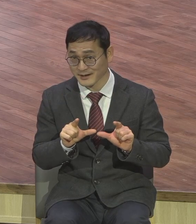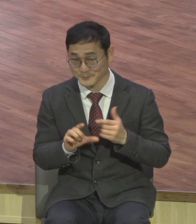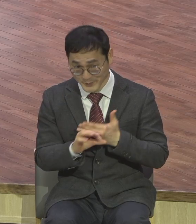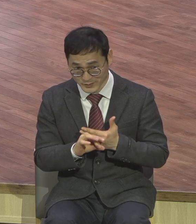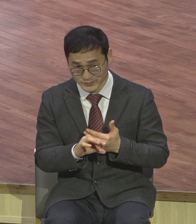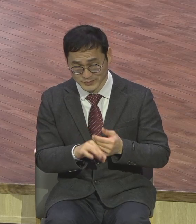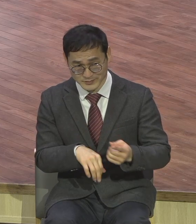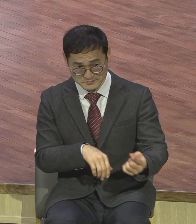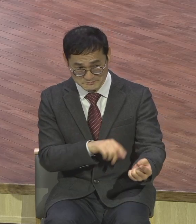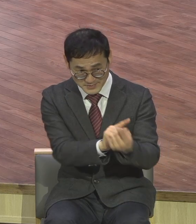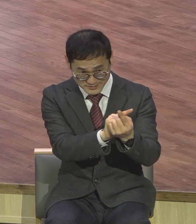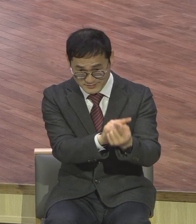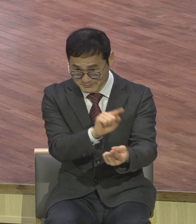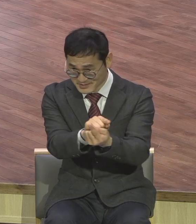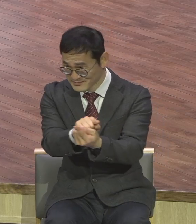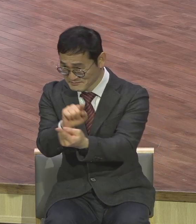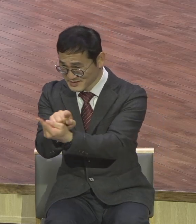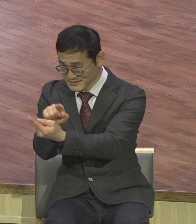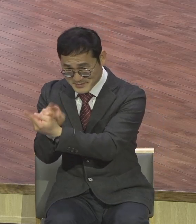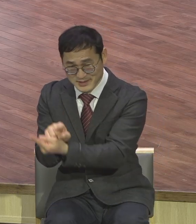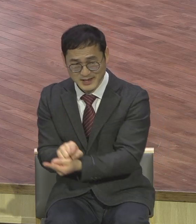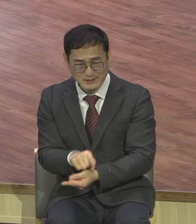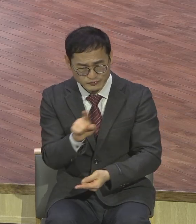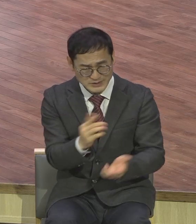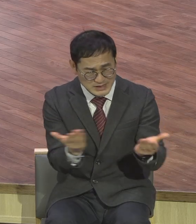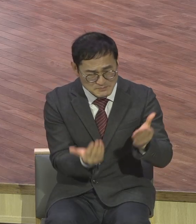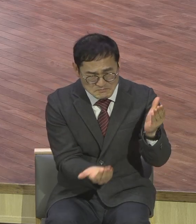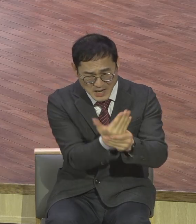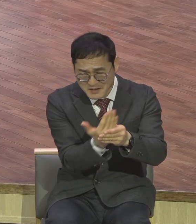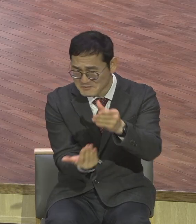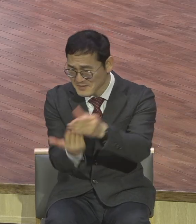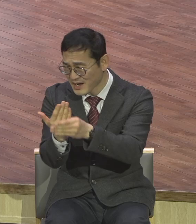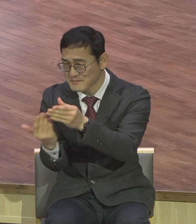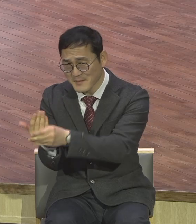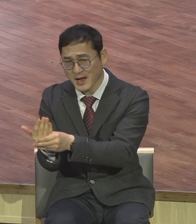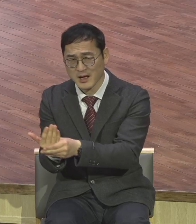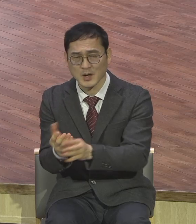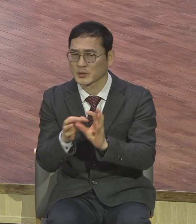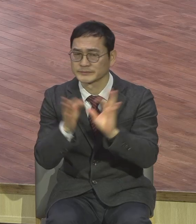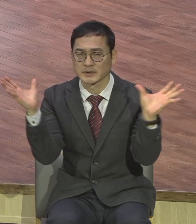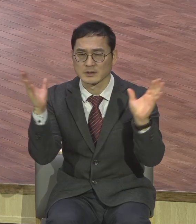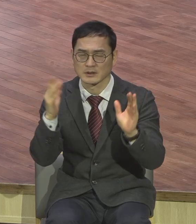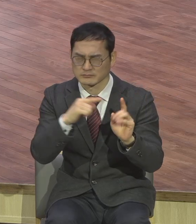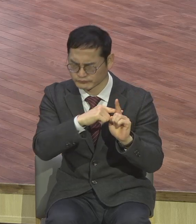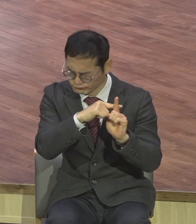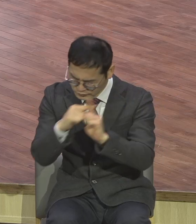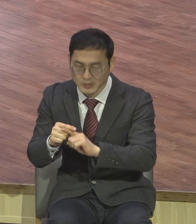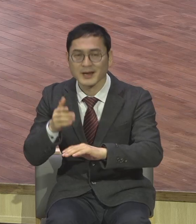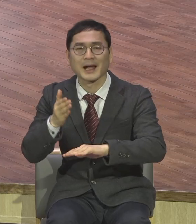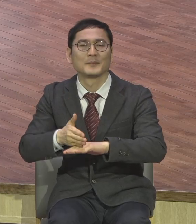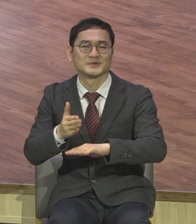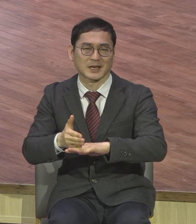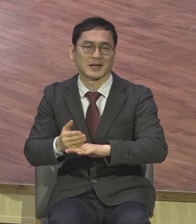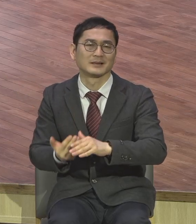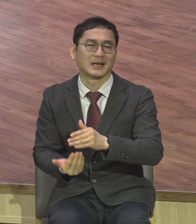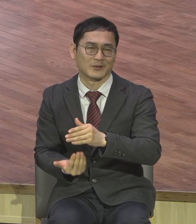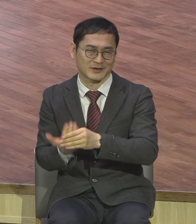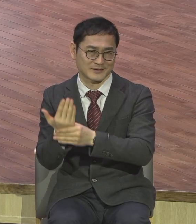무슨 일이 생겨도 감사가 나오게 되어있어요 특징입니다 감사 땡큐가 나오게 되어있다 땡큐가 되어있다니까